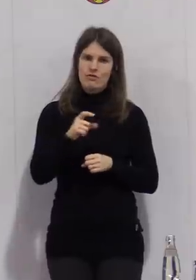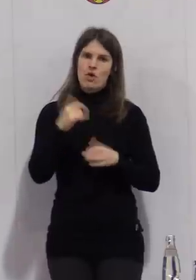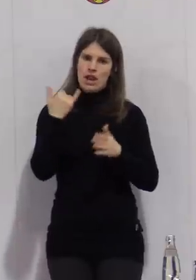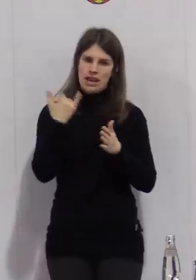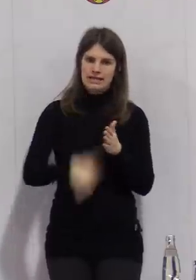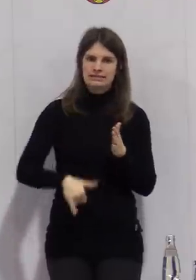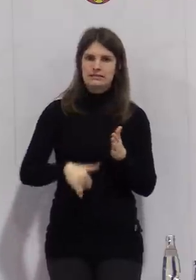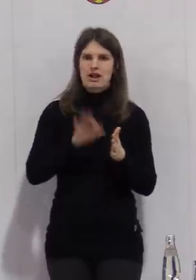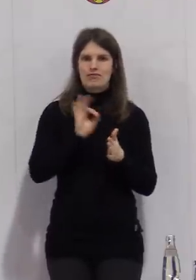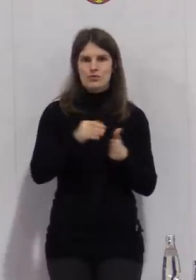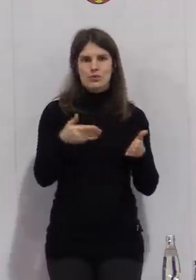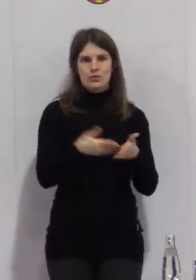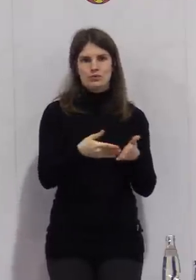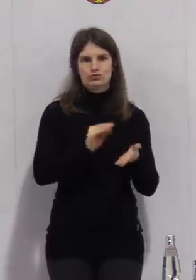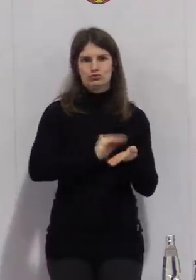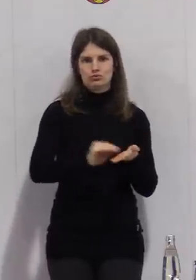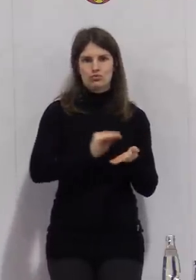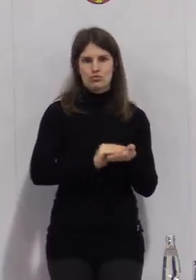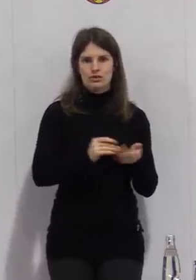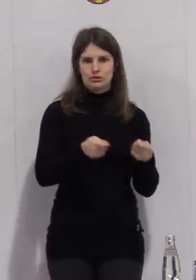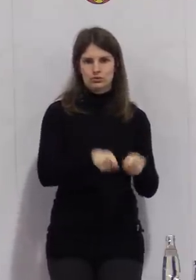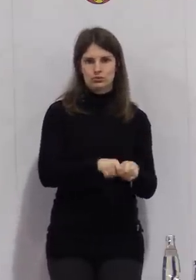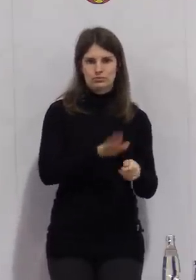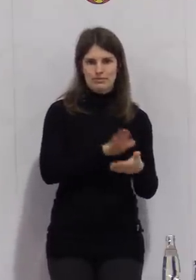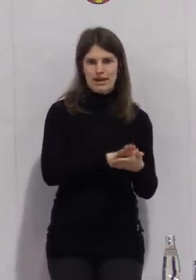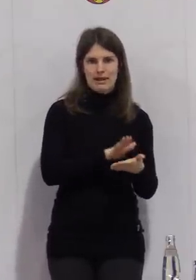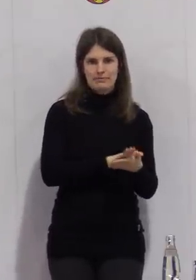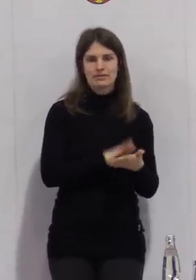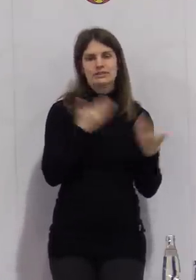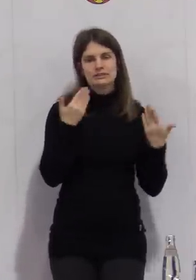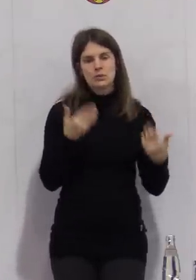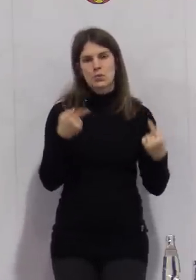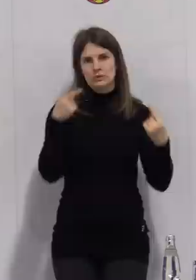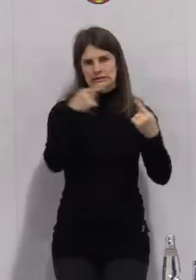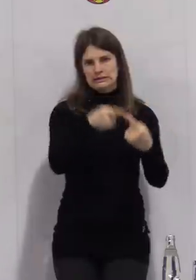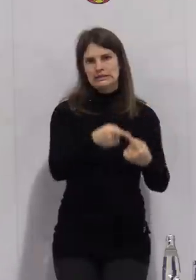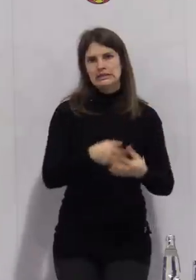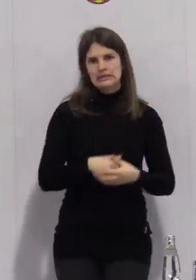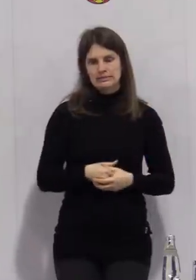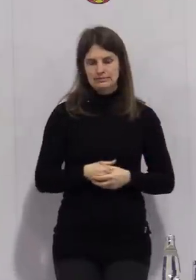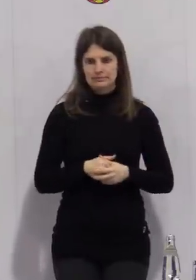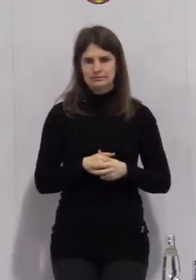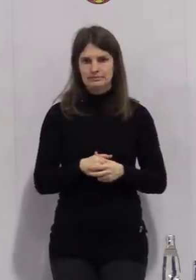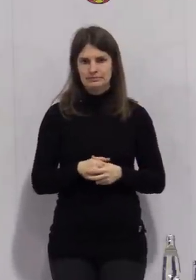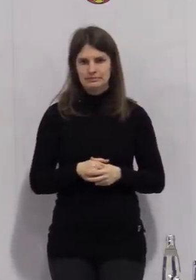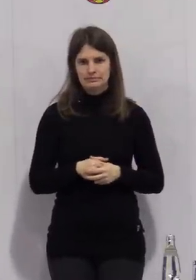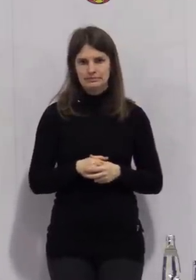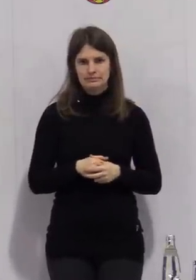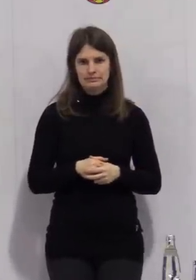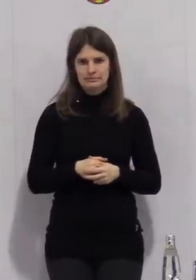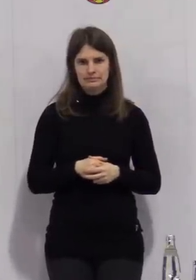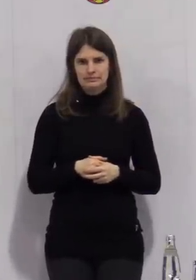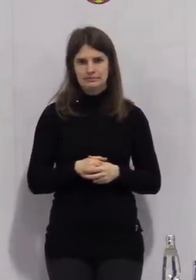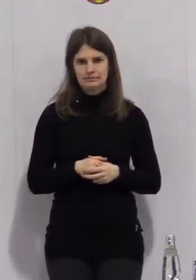für die Grundschüler und die fünften und sechsten Klassen im Homeschooling ist.